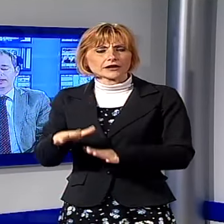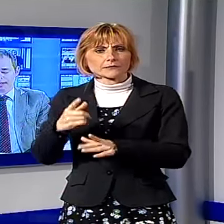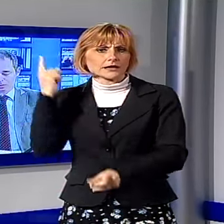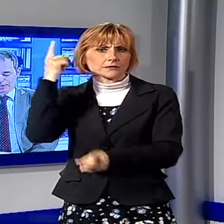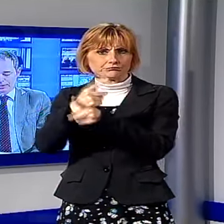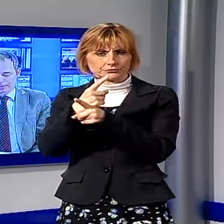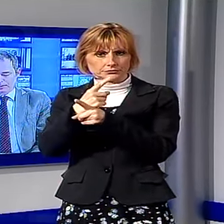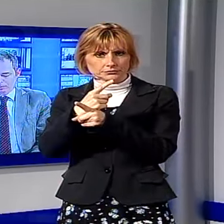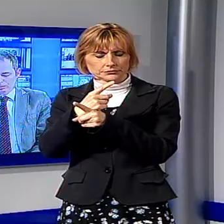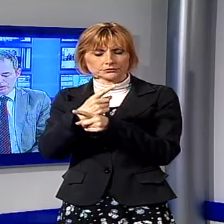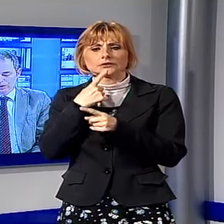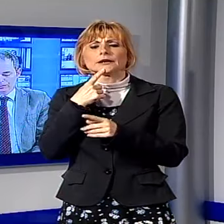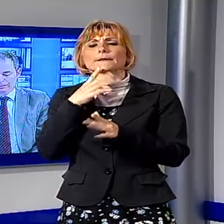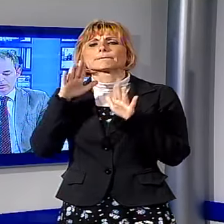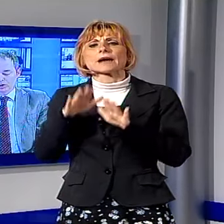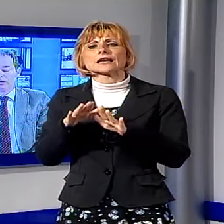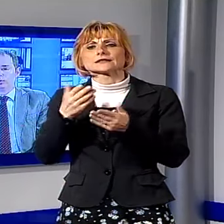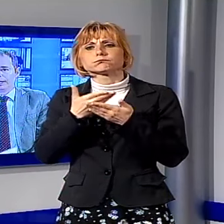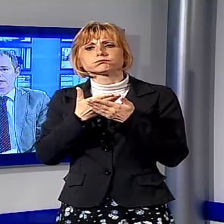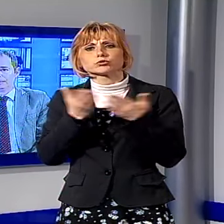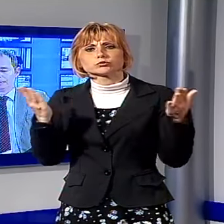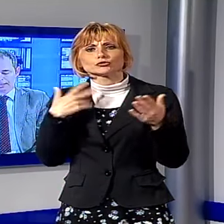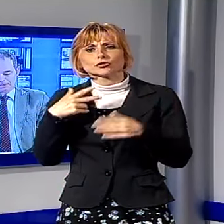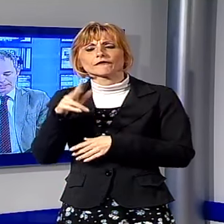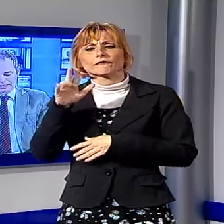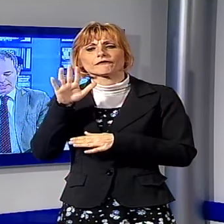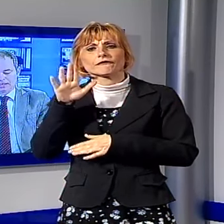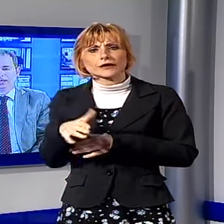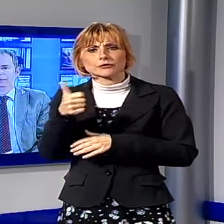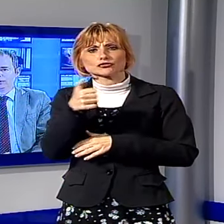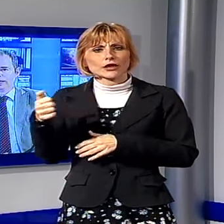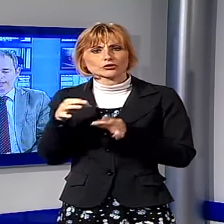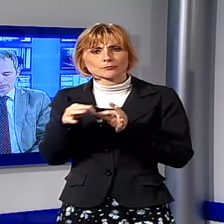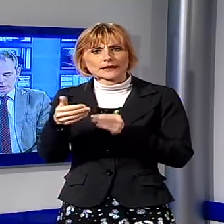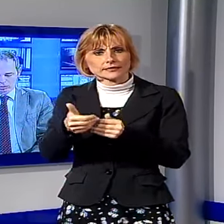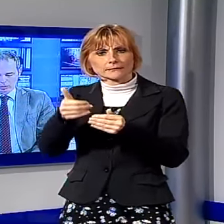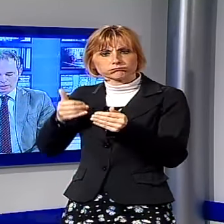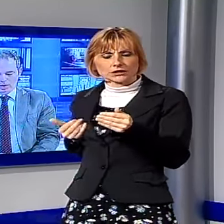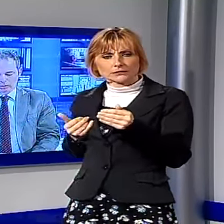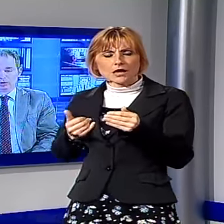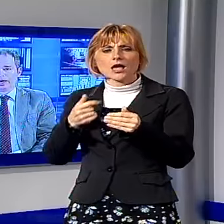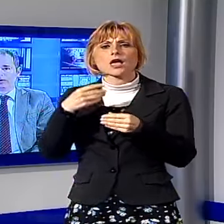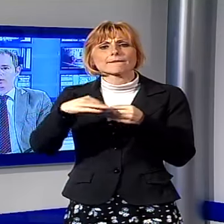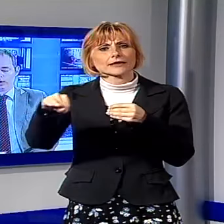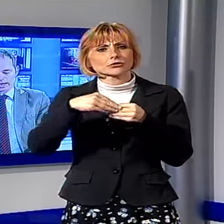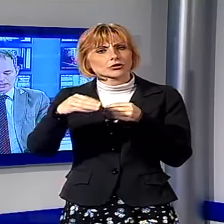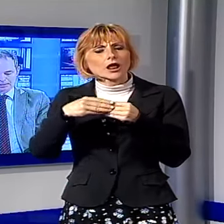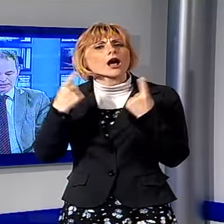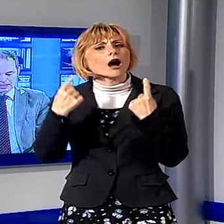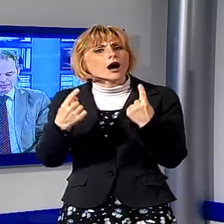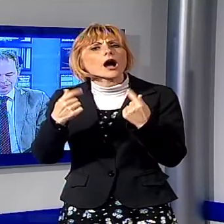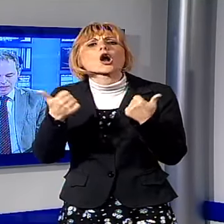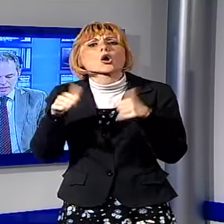fermata e quindi i mezzi pubblici si fermano 100 metri prima della pensilina. I pendolari chiedono al Comune quanto dovranno ancora